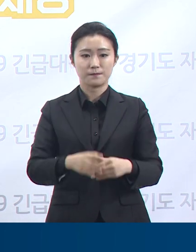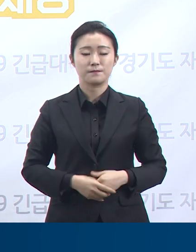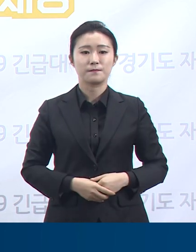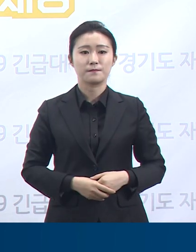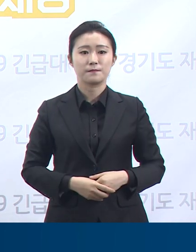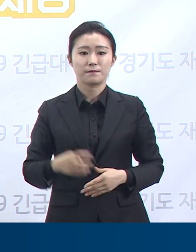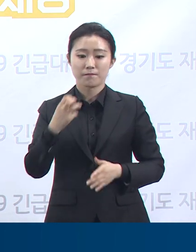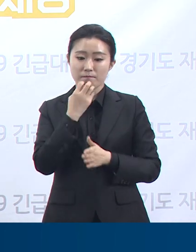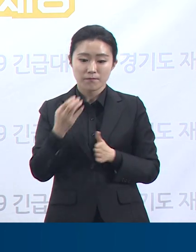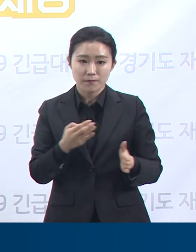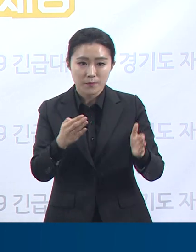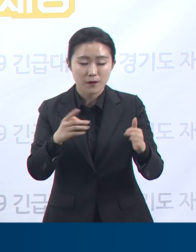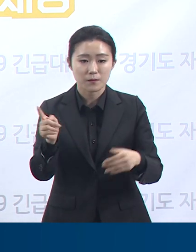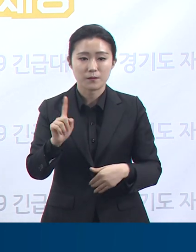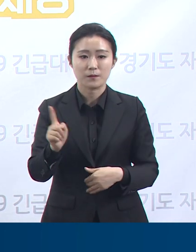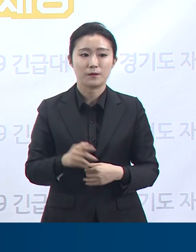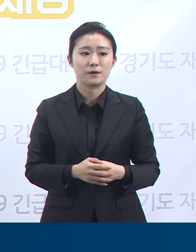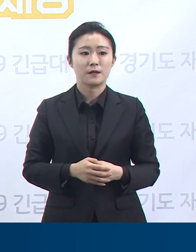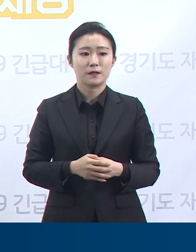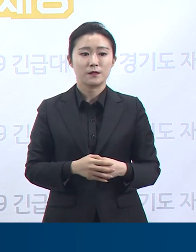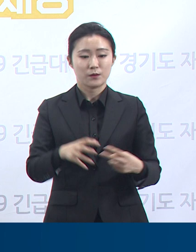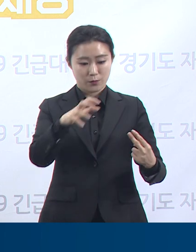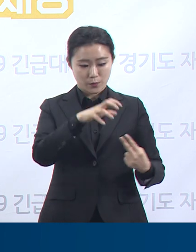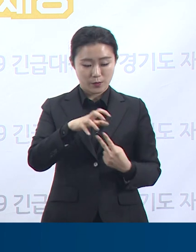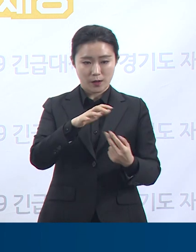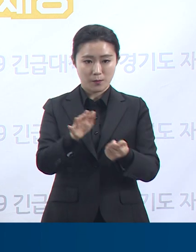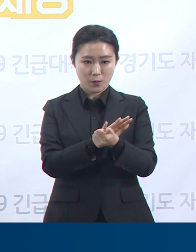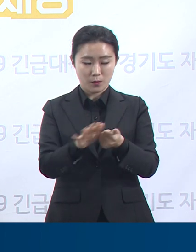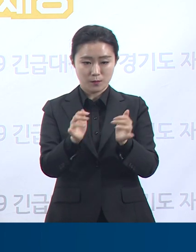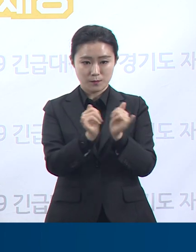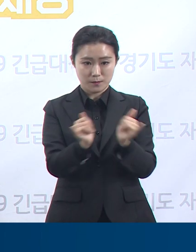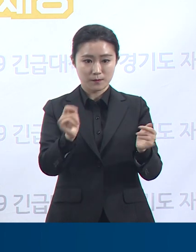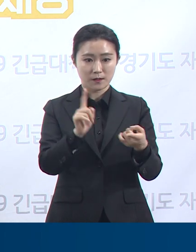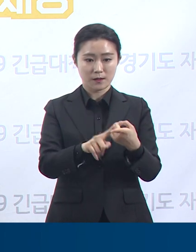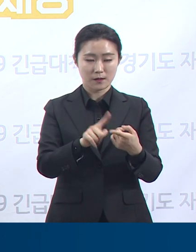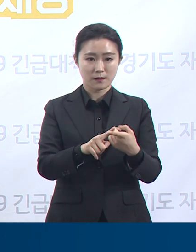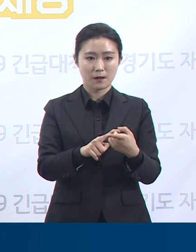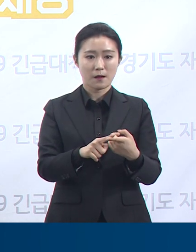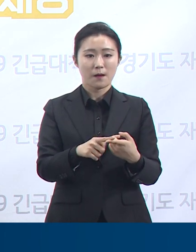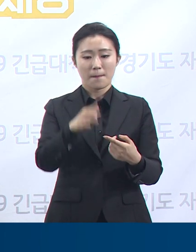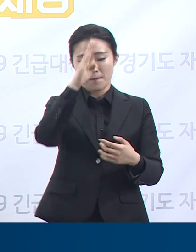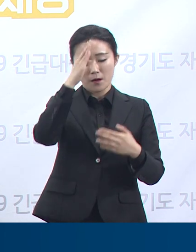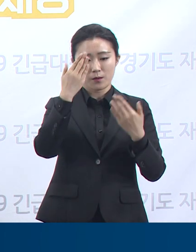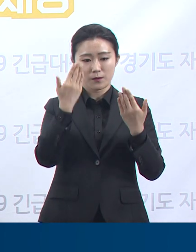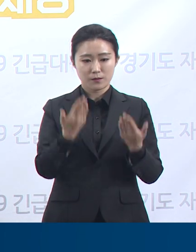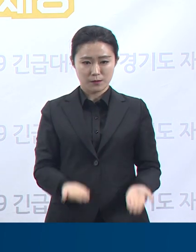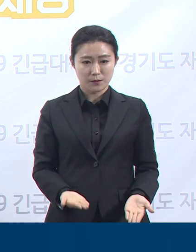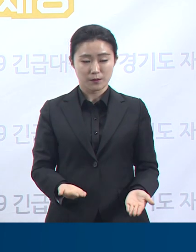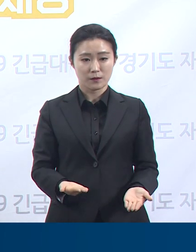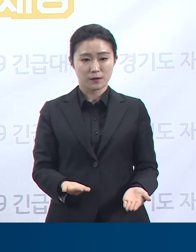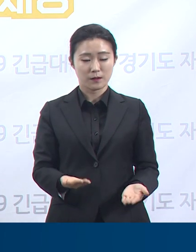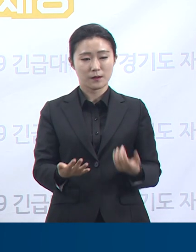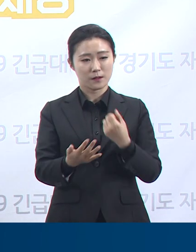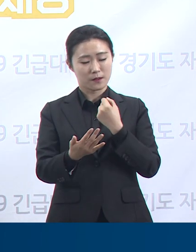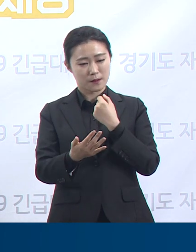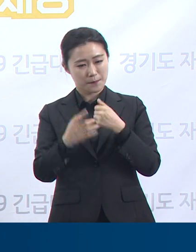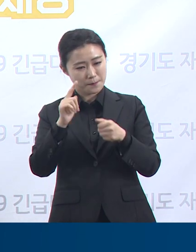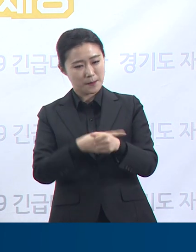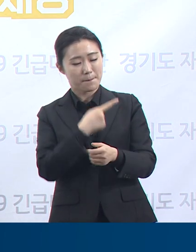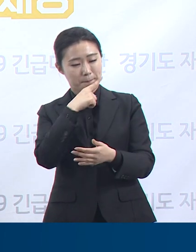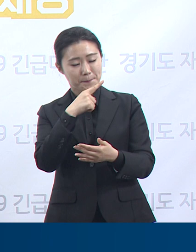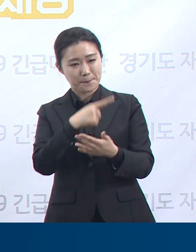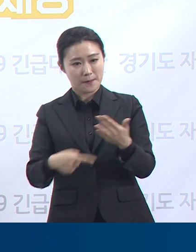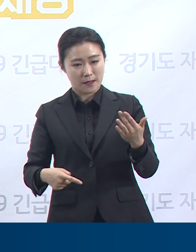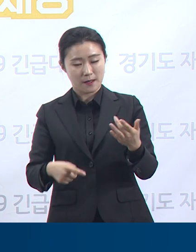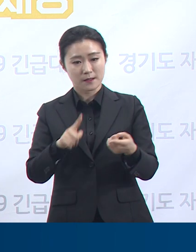경기도는 취향노동자인 요양보호사에 대해서도 병가소득손실보상금을 지급합니다. 어제 브리핑